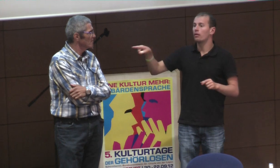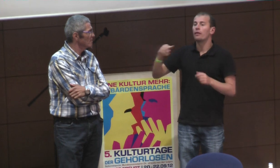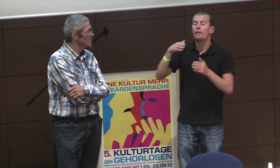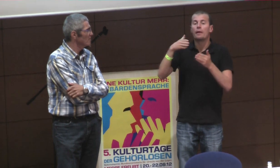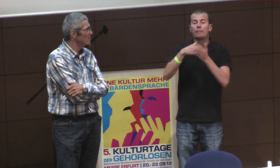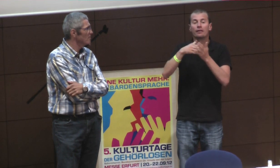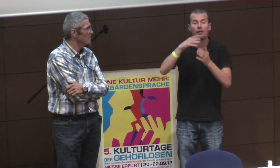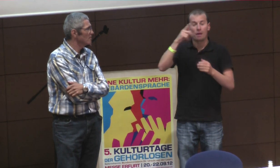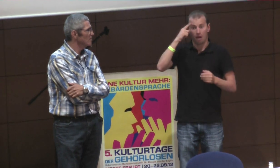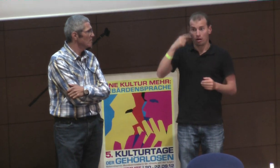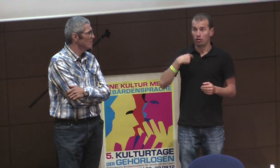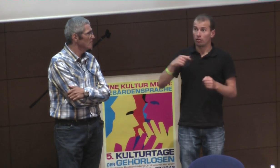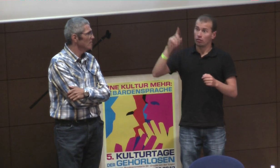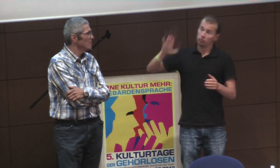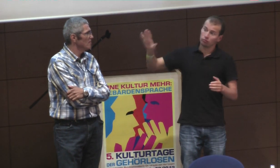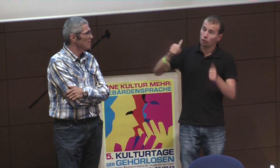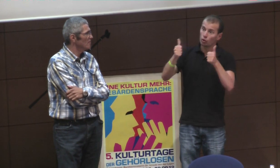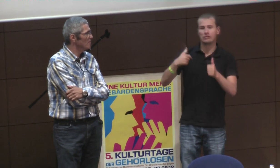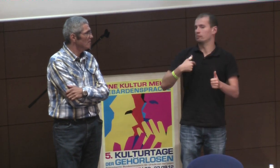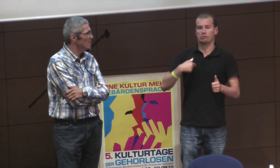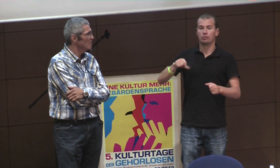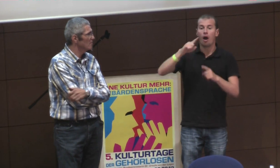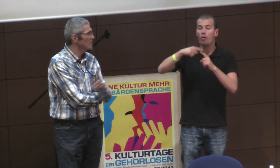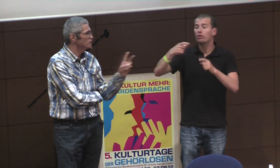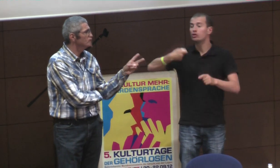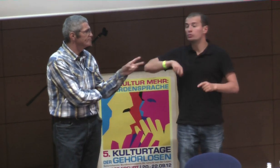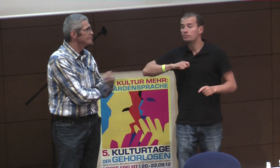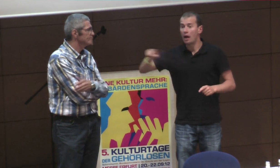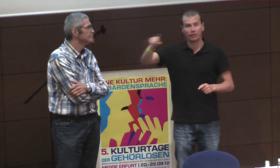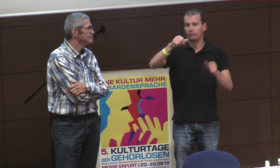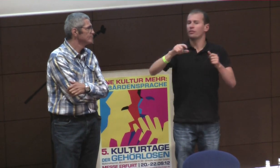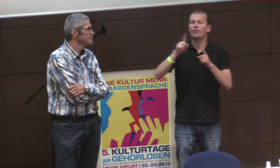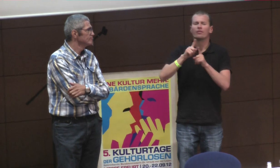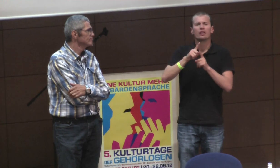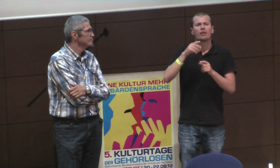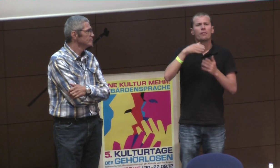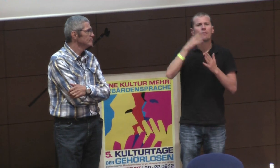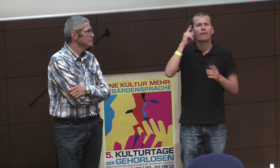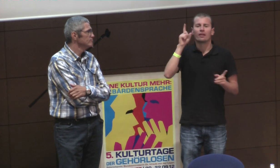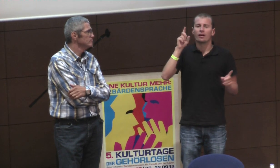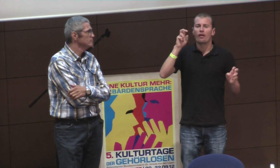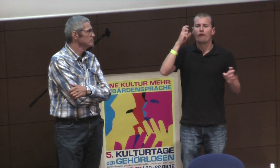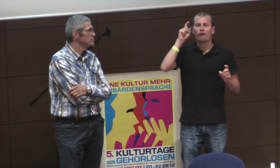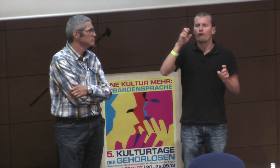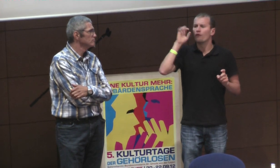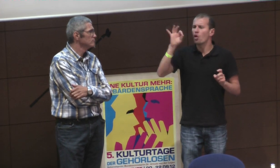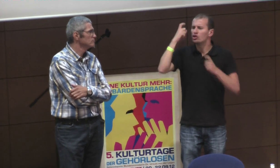äh, äh, zum Beispiel, einen Zuschuss bekommen, also ein Behindertenrat ist ja auch immer ein schwieriges, äh, äh, äh, äh,